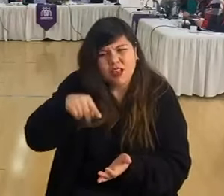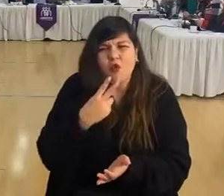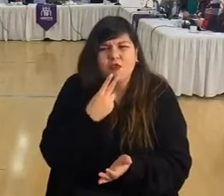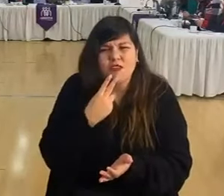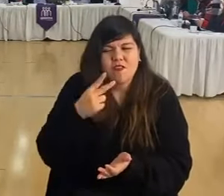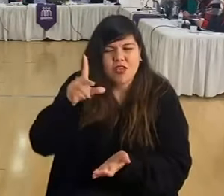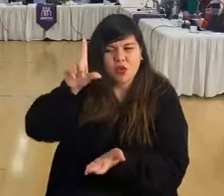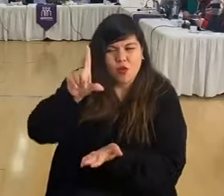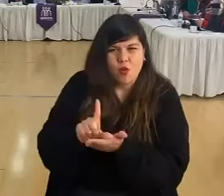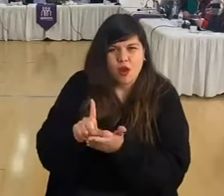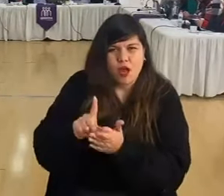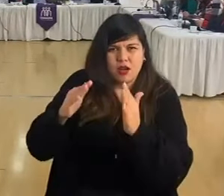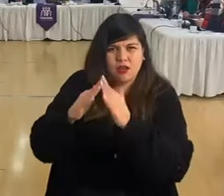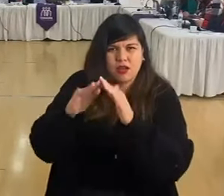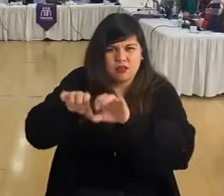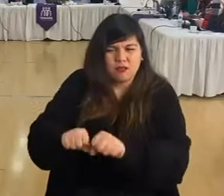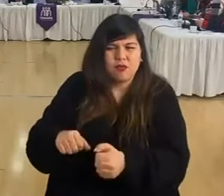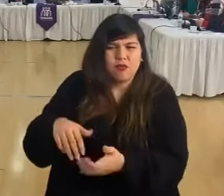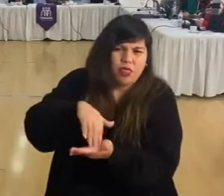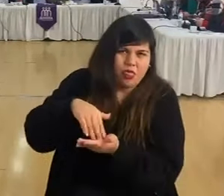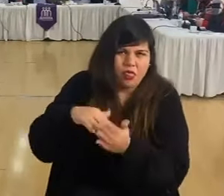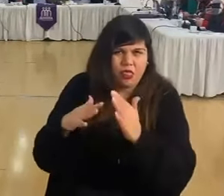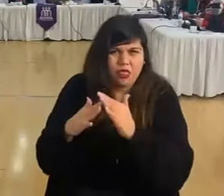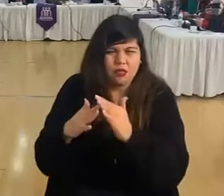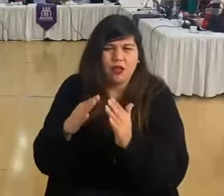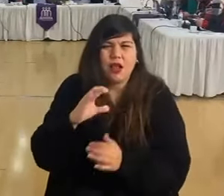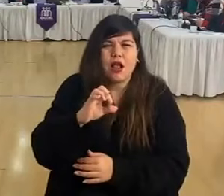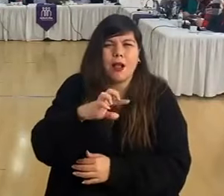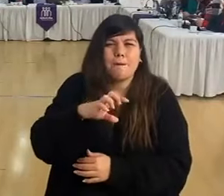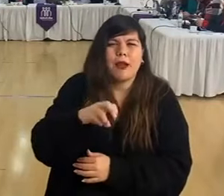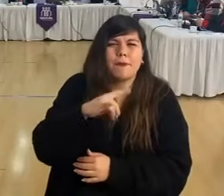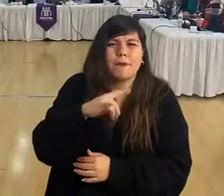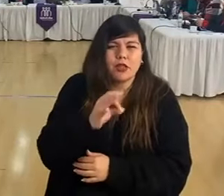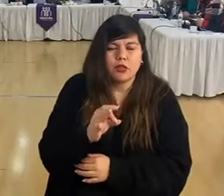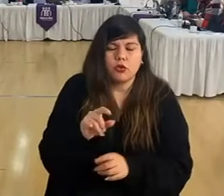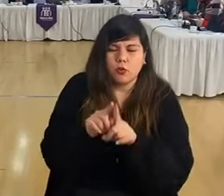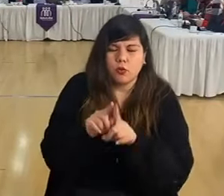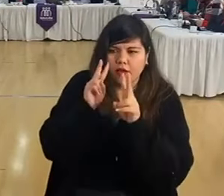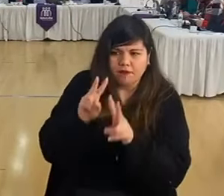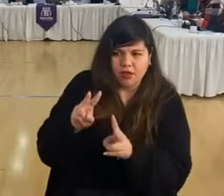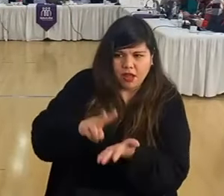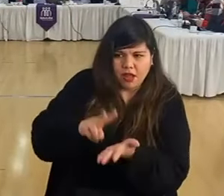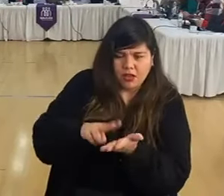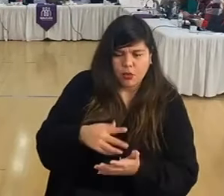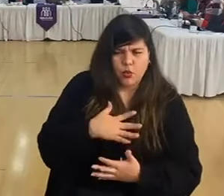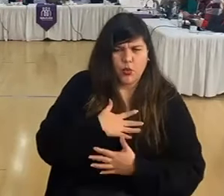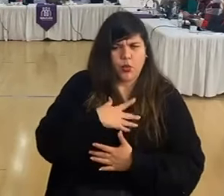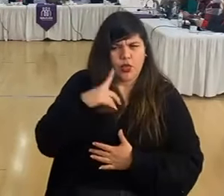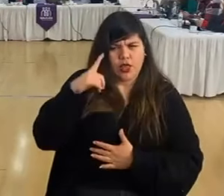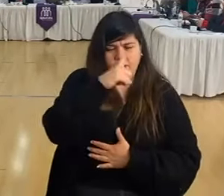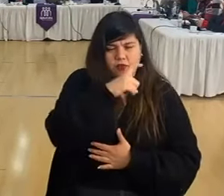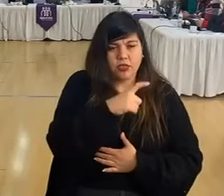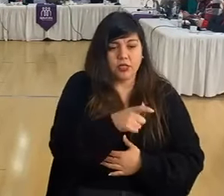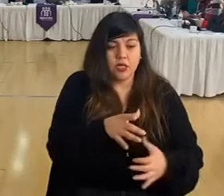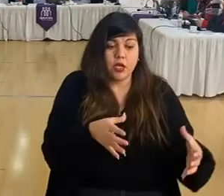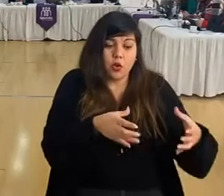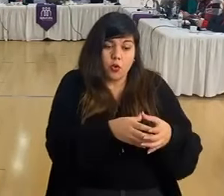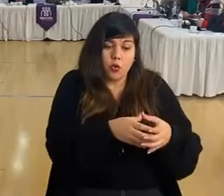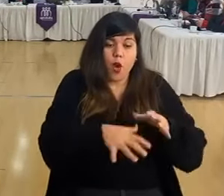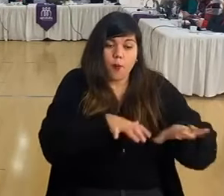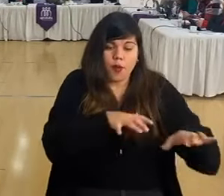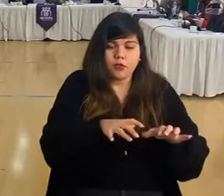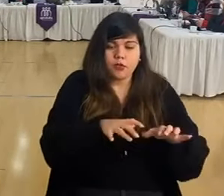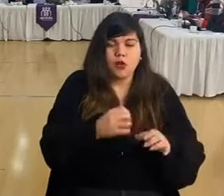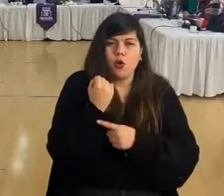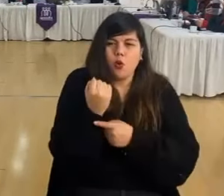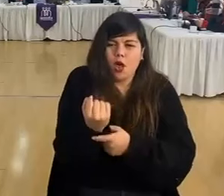ha sido muy duro ver las realidades de esto y Operaciones nos ha ayudado a subir hasta la